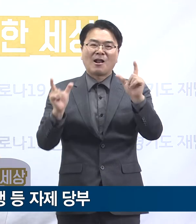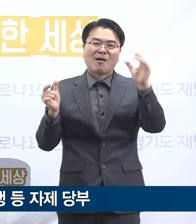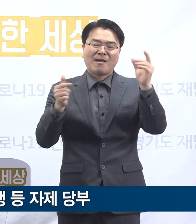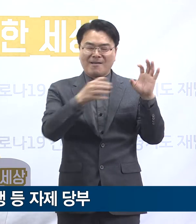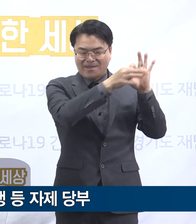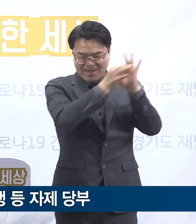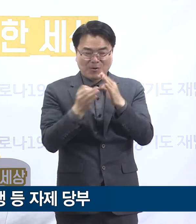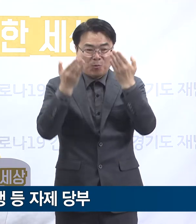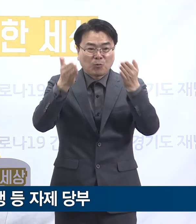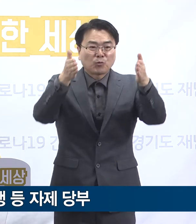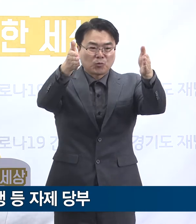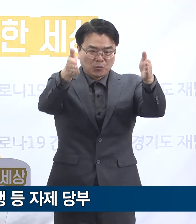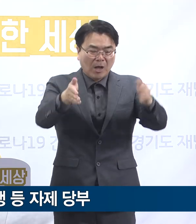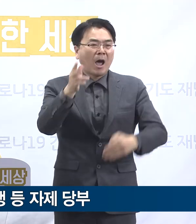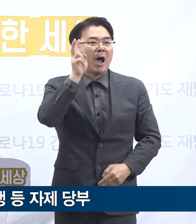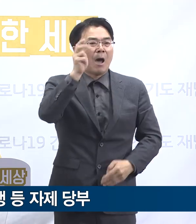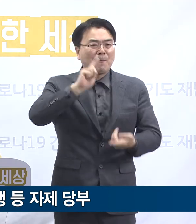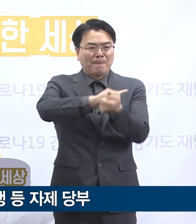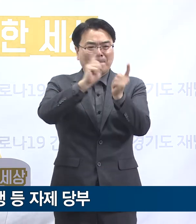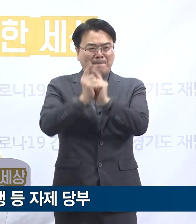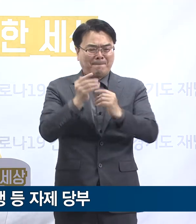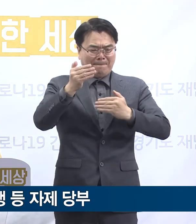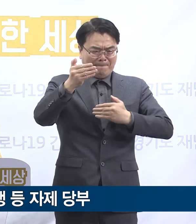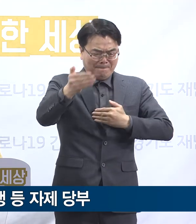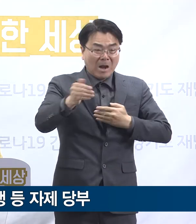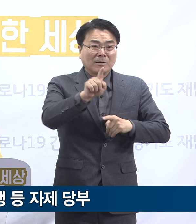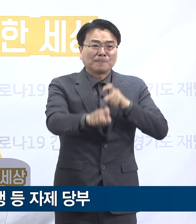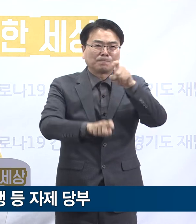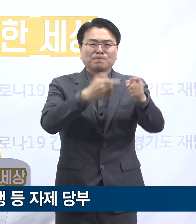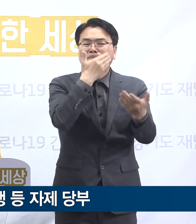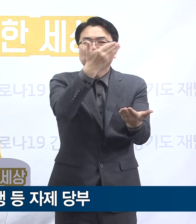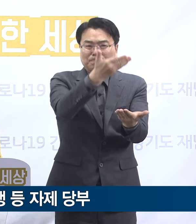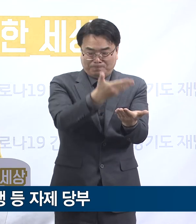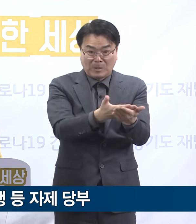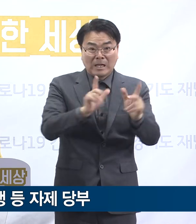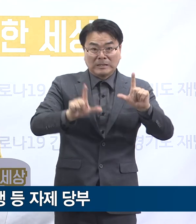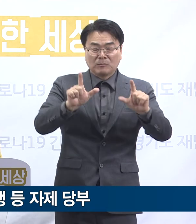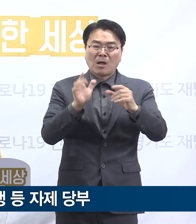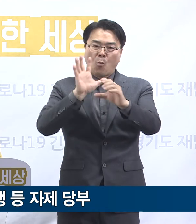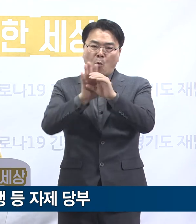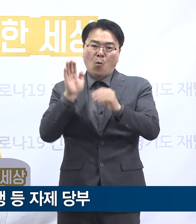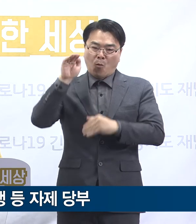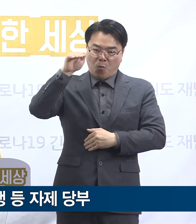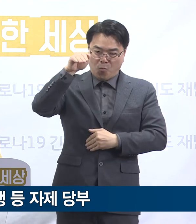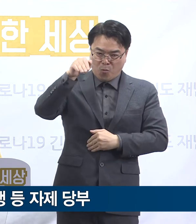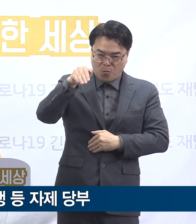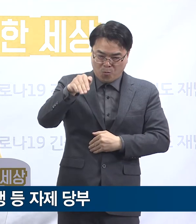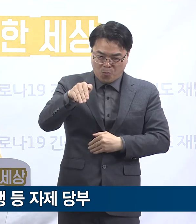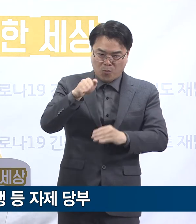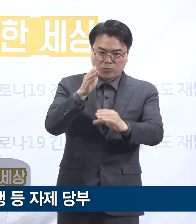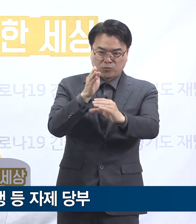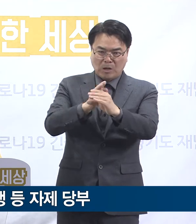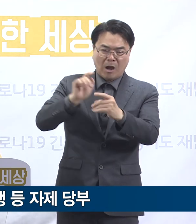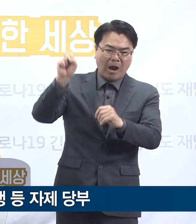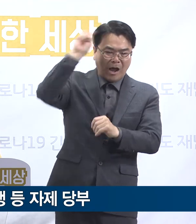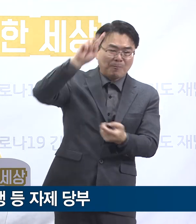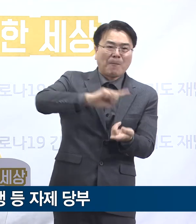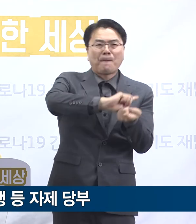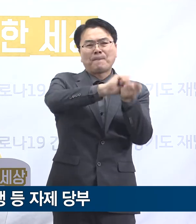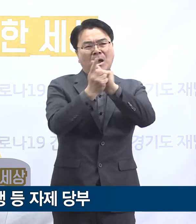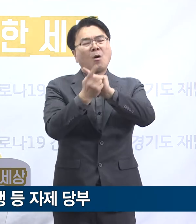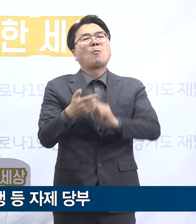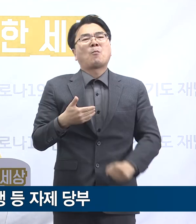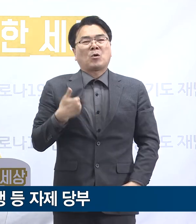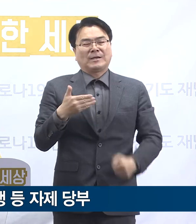면유 기간에 물리적 거리 두기의 실천 여부가 진정되어 가고 있는 코로나19 감염 양상을 뒤바꿀 수도 있습니다.